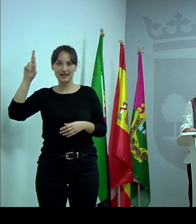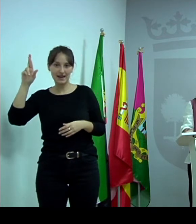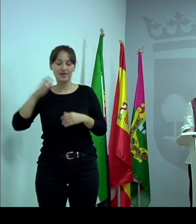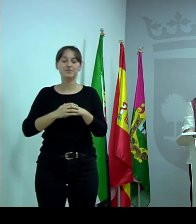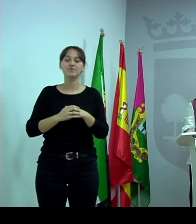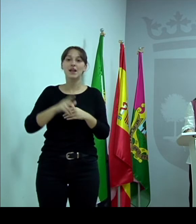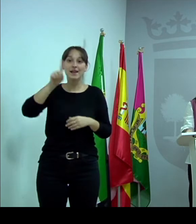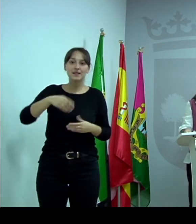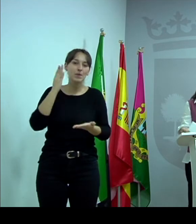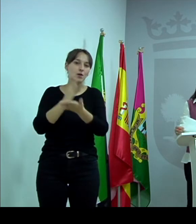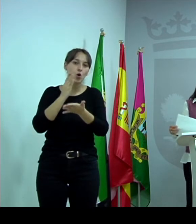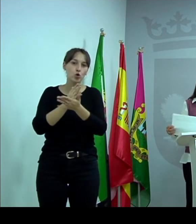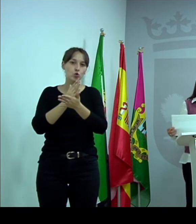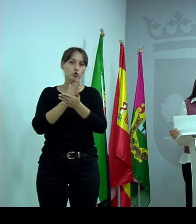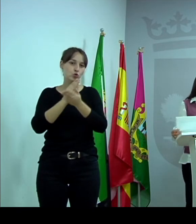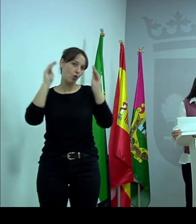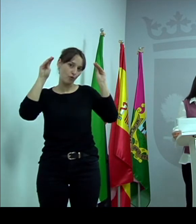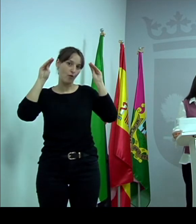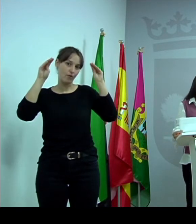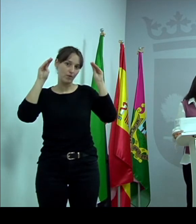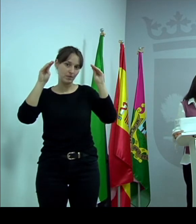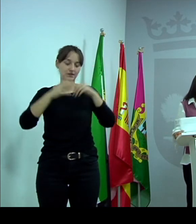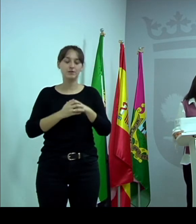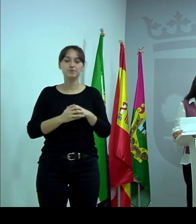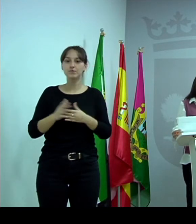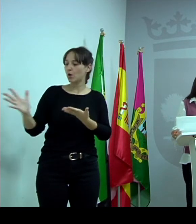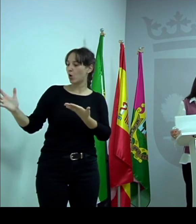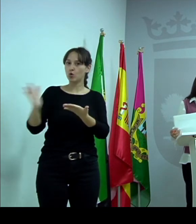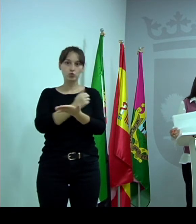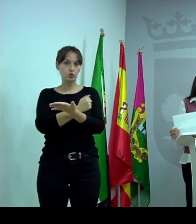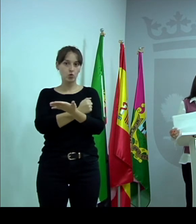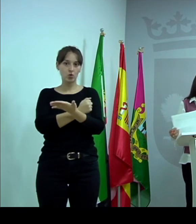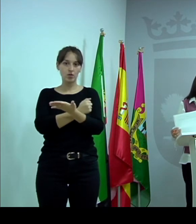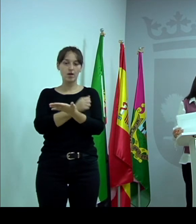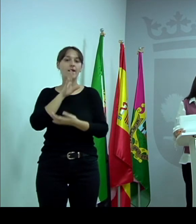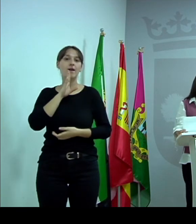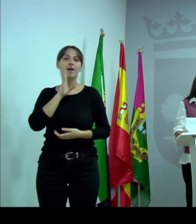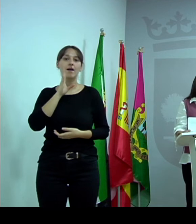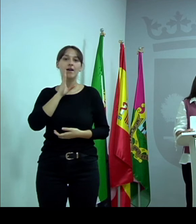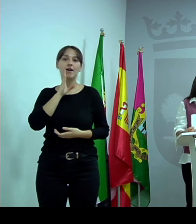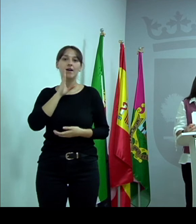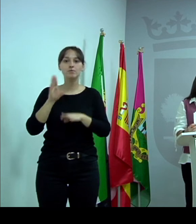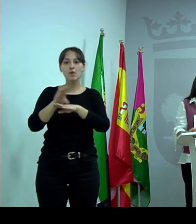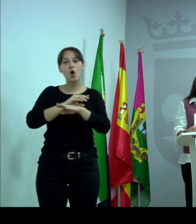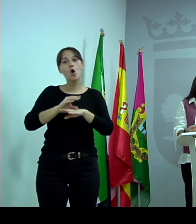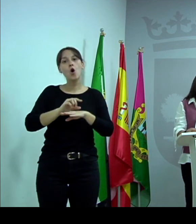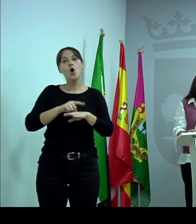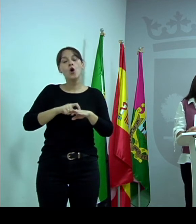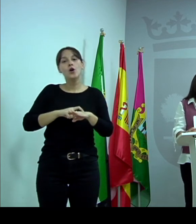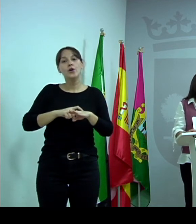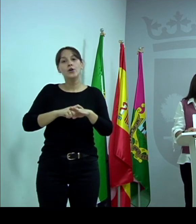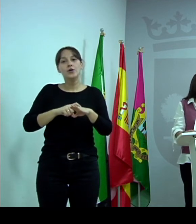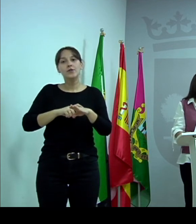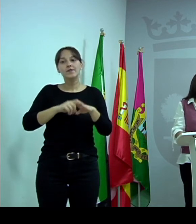Ya sabéis que todo esto sería a través de la Oficina de Igualdad, en la que tendría un contacto directo todas las